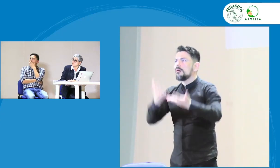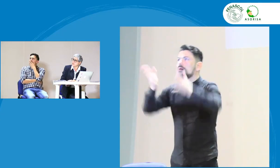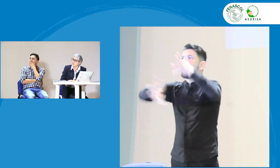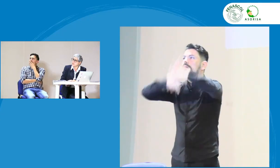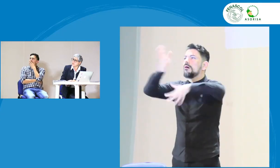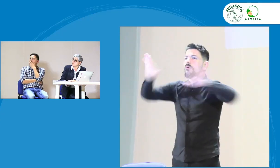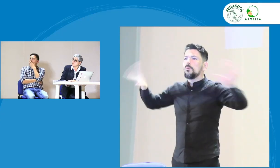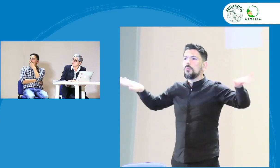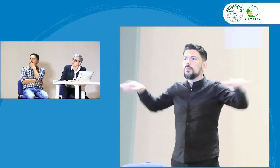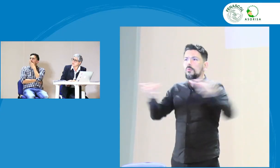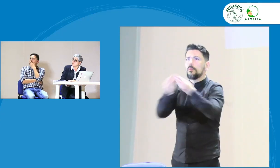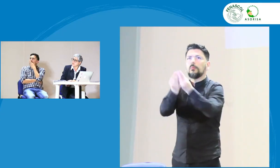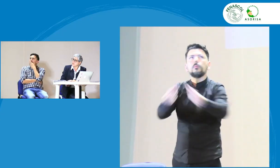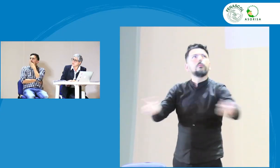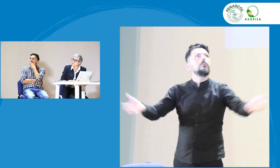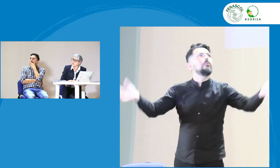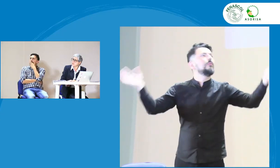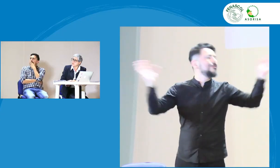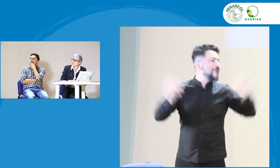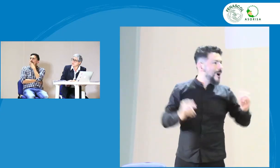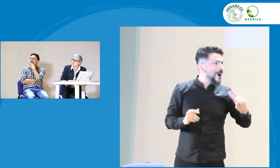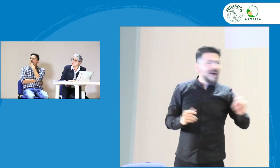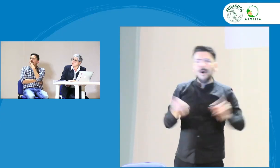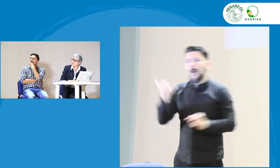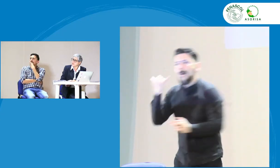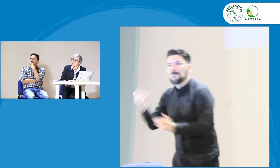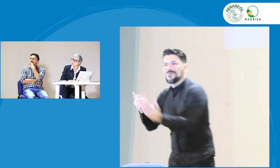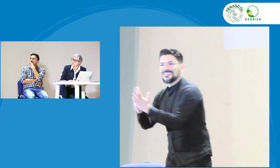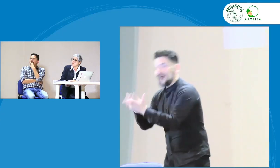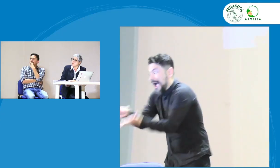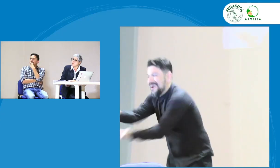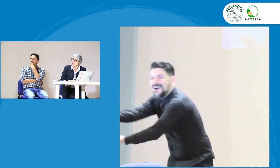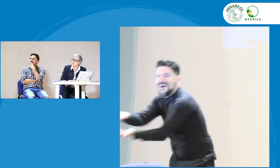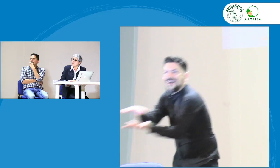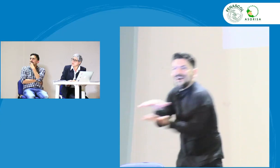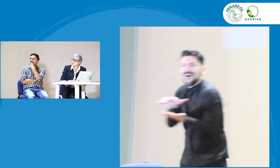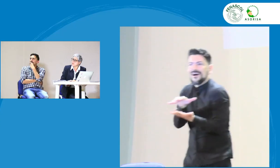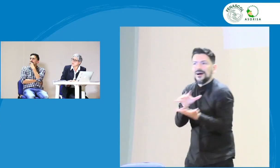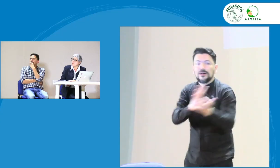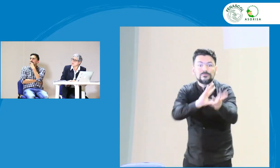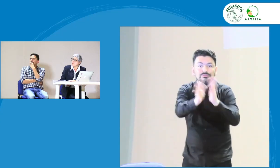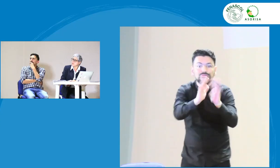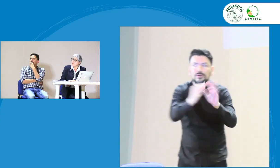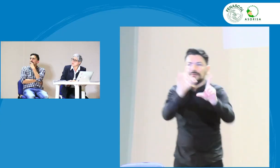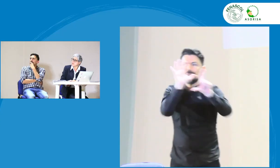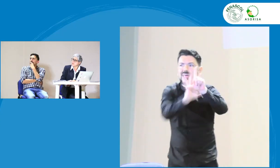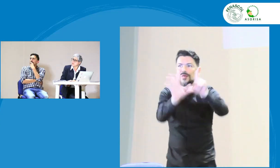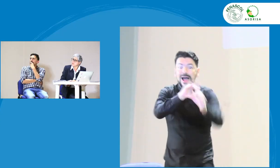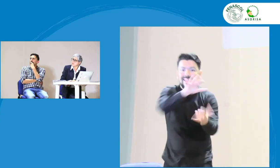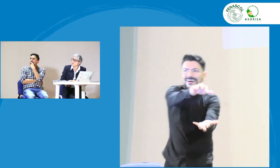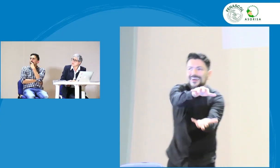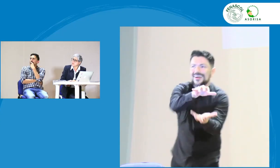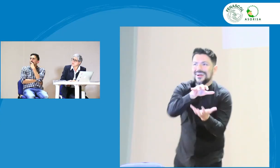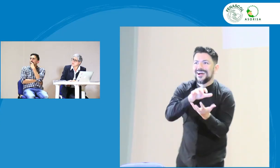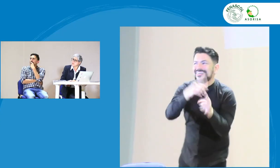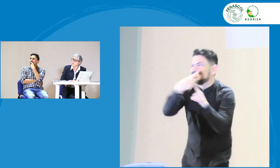lenguas orales. El corpus, la idea es que podamos tener un material que